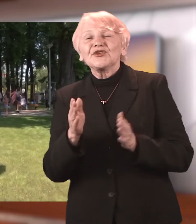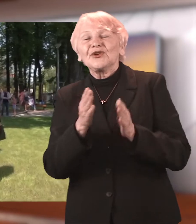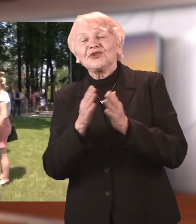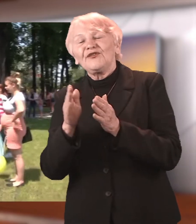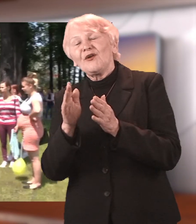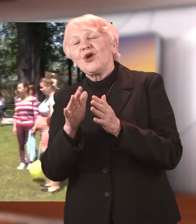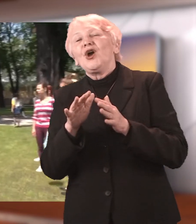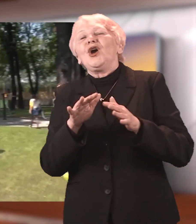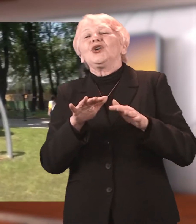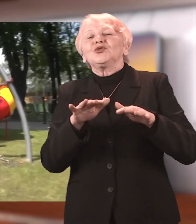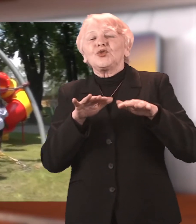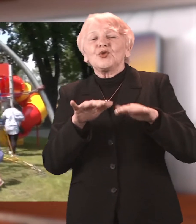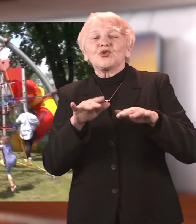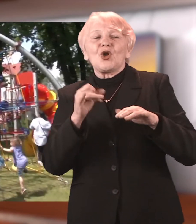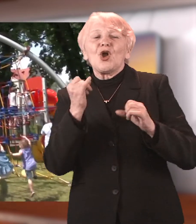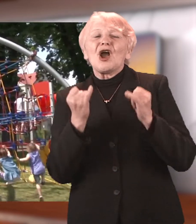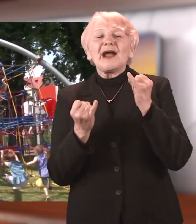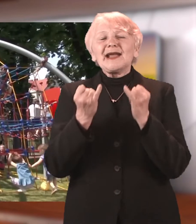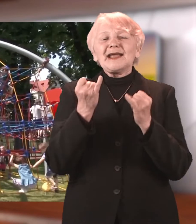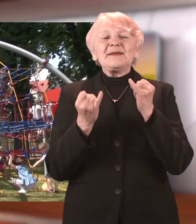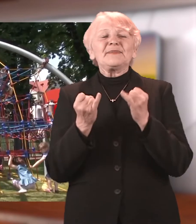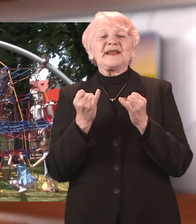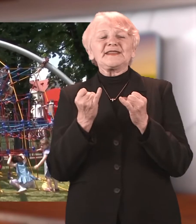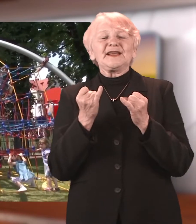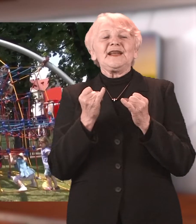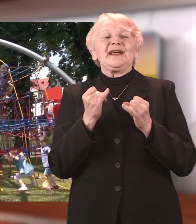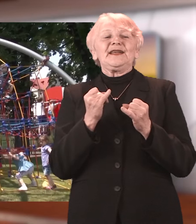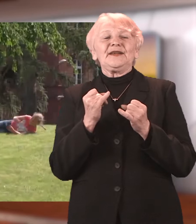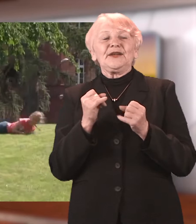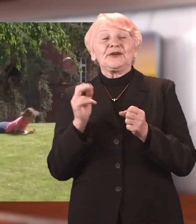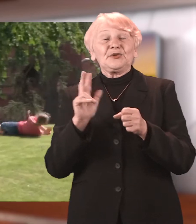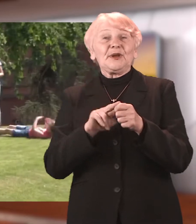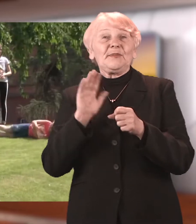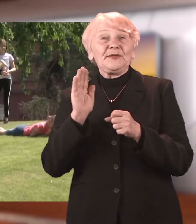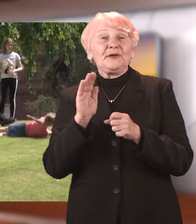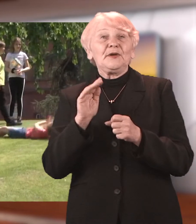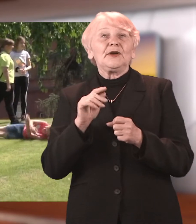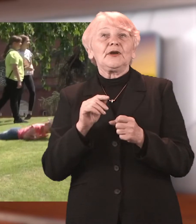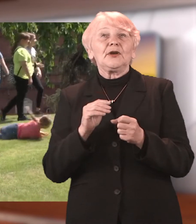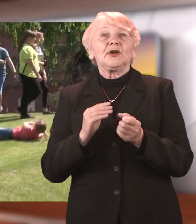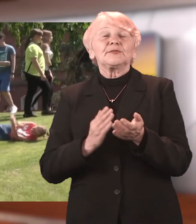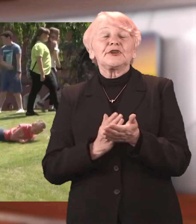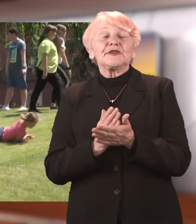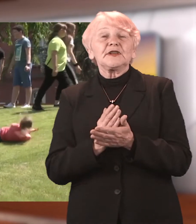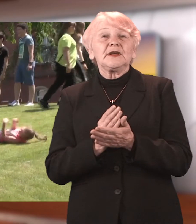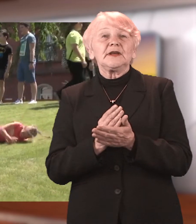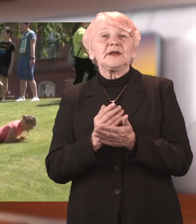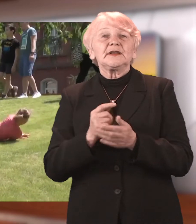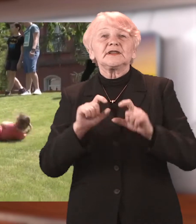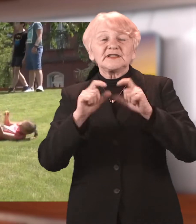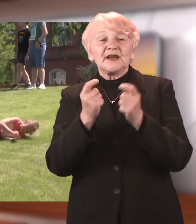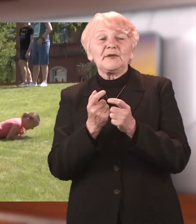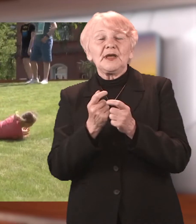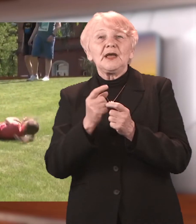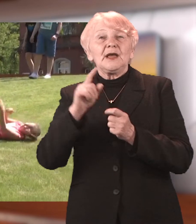długiej przerwie wreszcie wracają plenerowe imprezy. Kalendarz wydarzeń, które odbędą się w Raciborzu w najbliższym miesiącu szybko się wypełnił, a mocnym